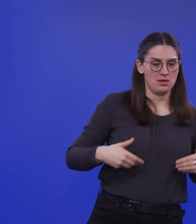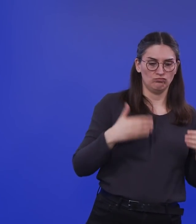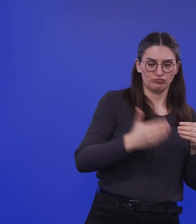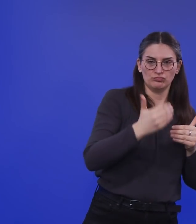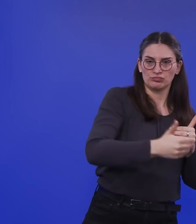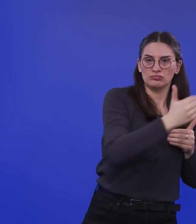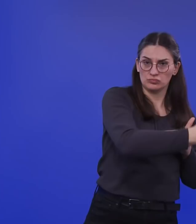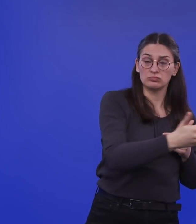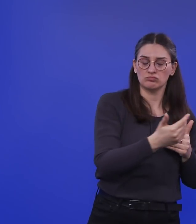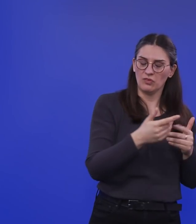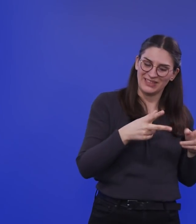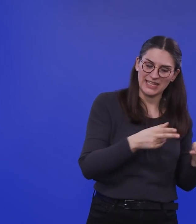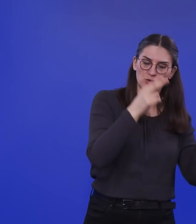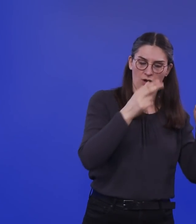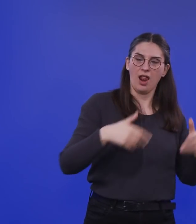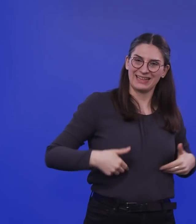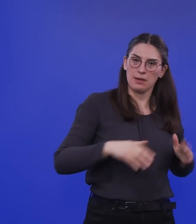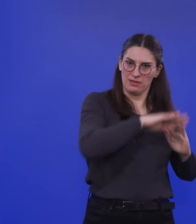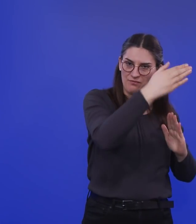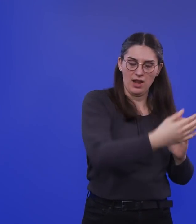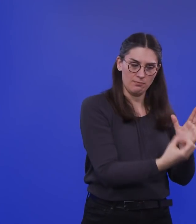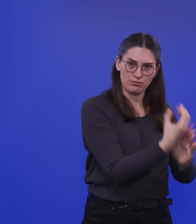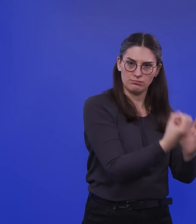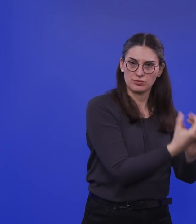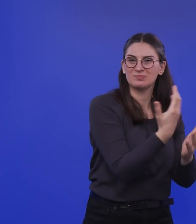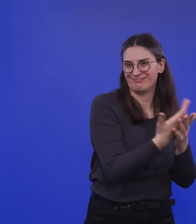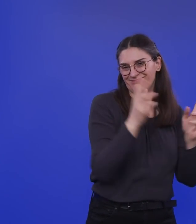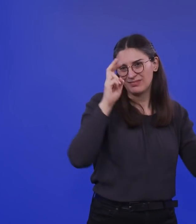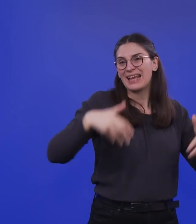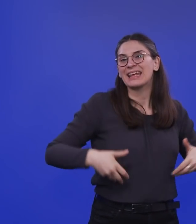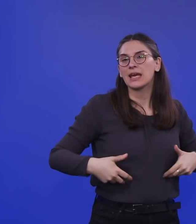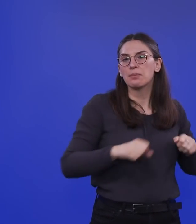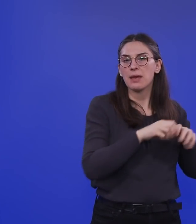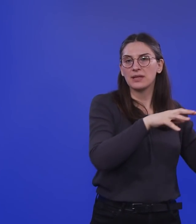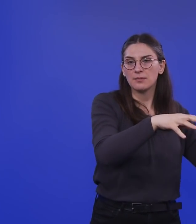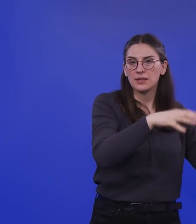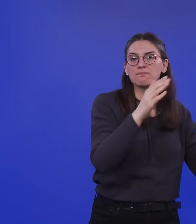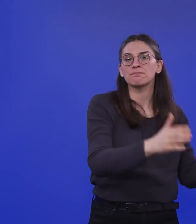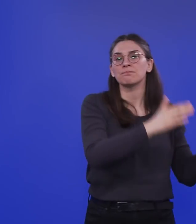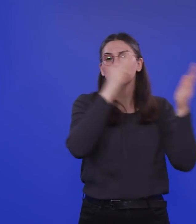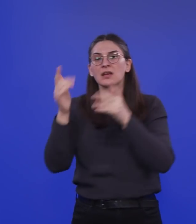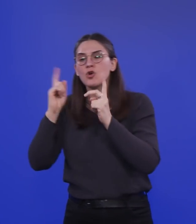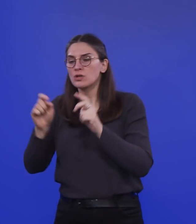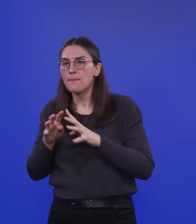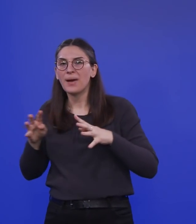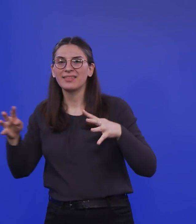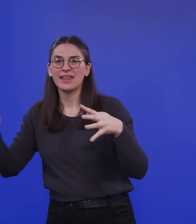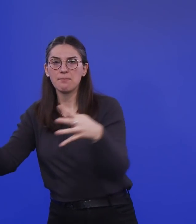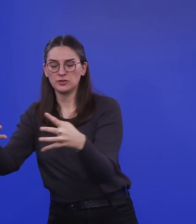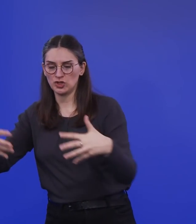schwere saisonale Grippewelle auftreten kann, Grippeepidemie. Und wir haben eben die pandemische Influenza, die ja als neues